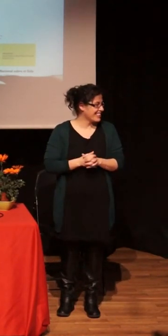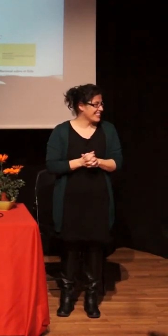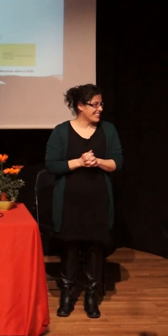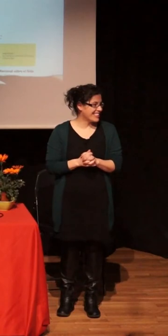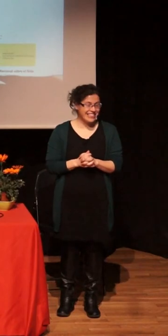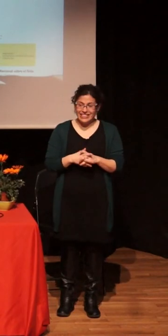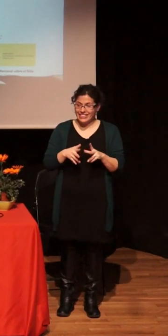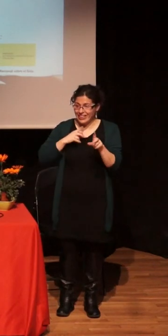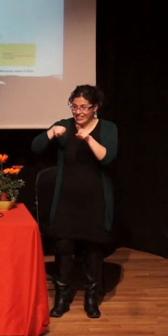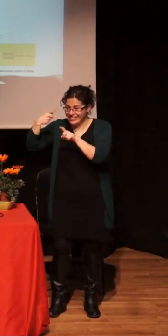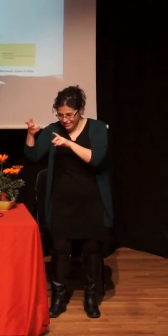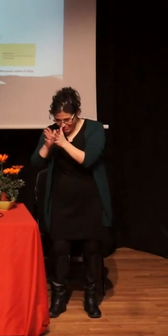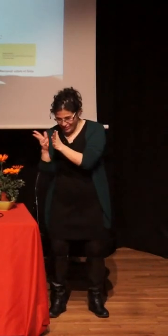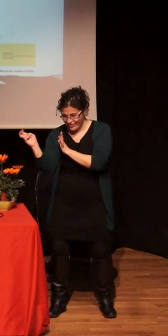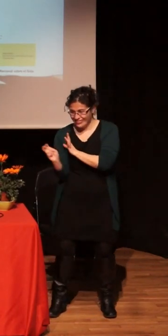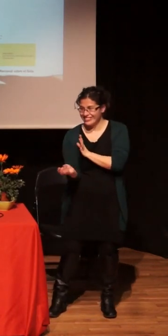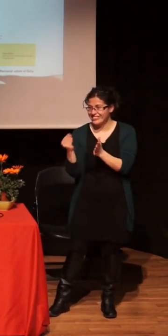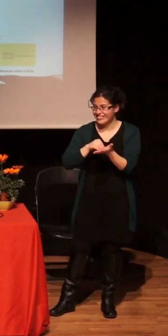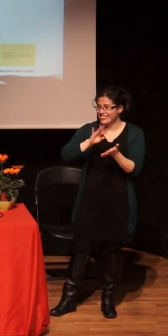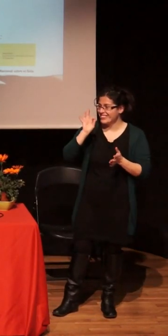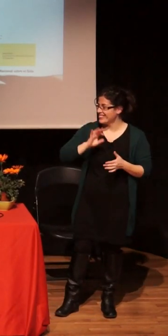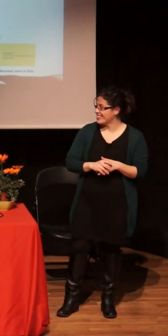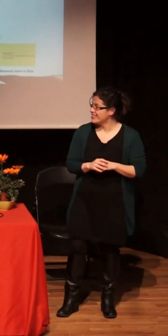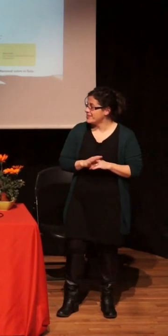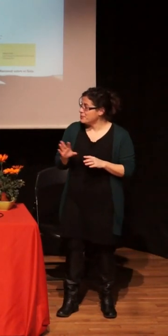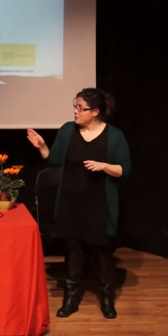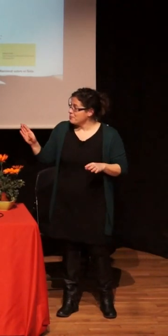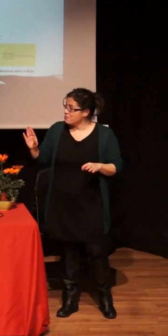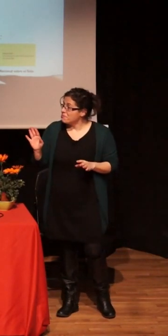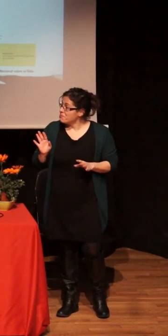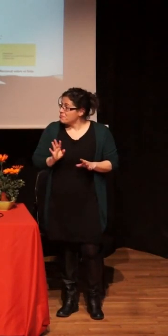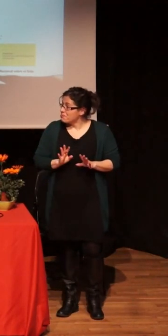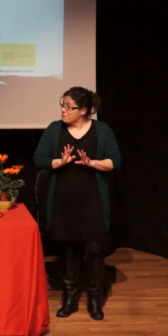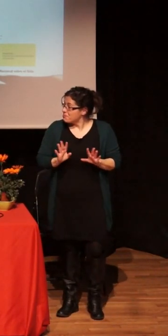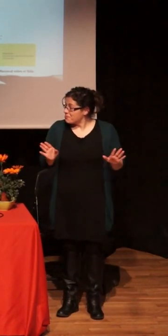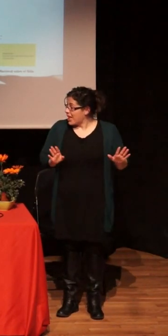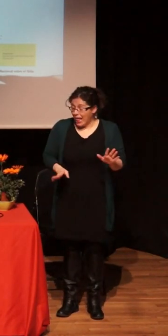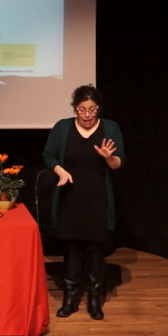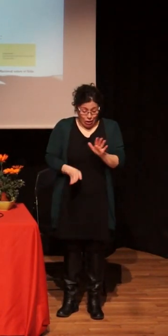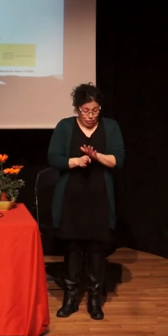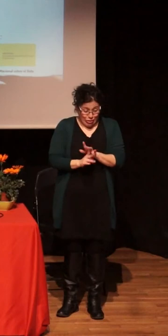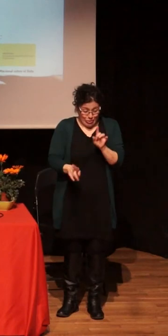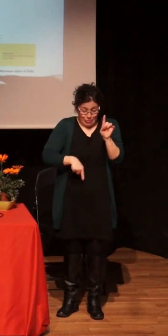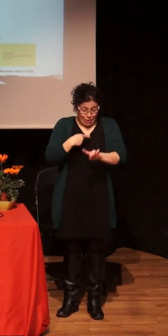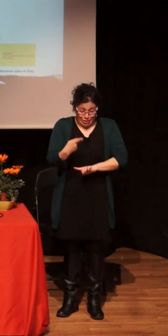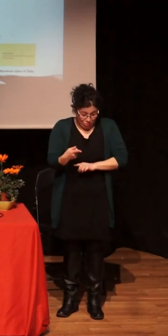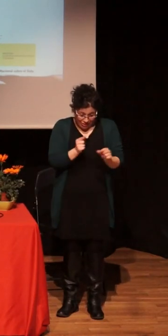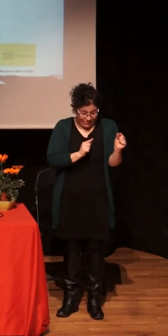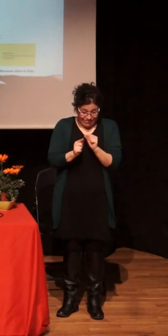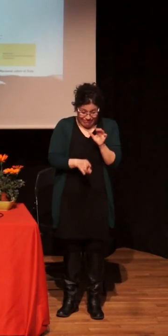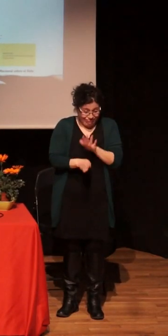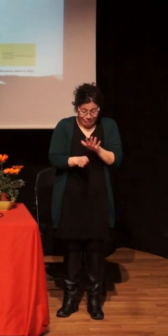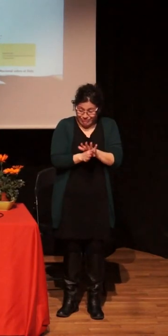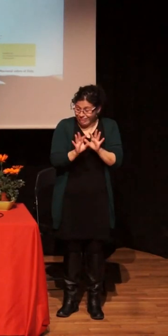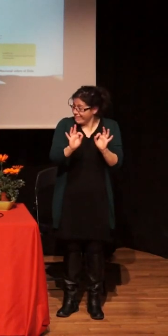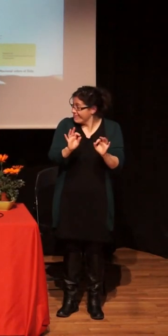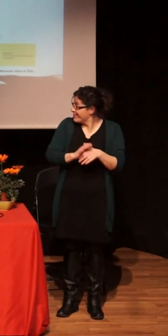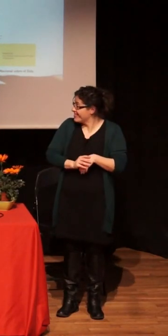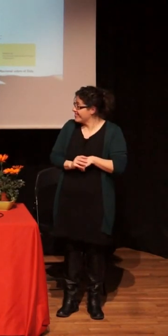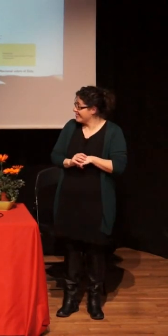No, pues, eso que seguimos luego debatiendo. de hecho, es un poquito de menos. Es decir,